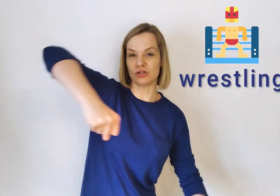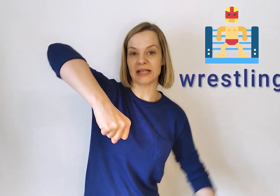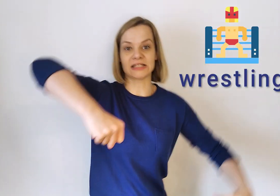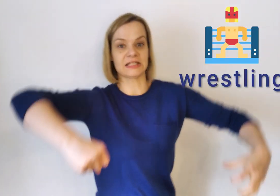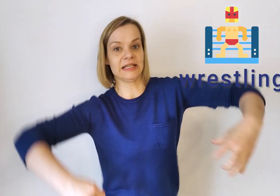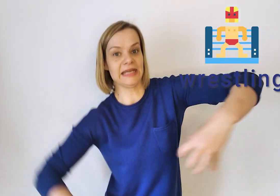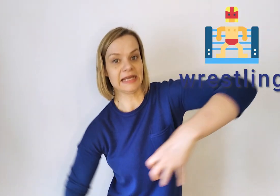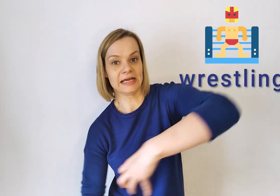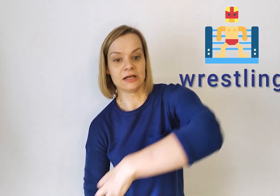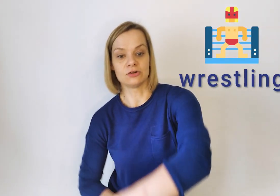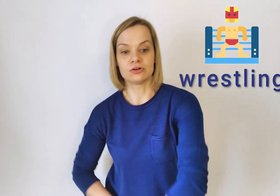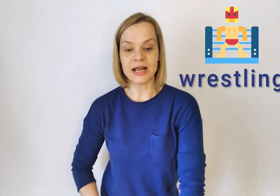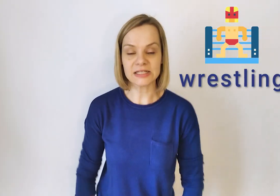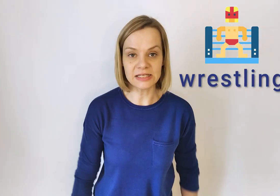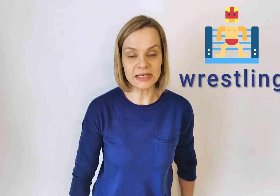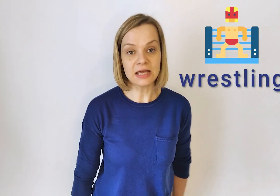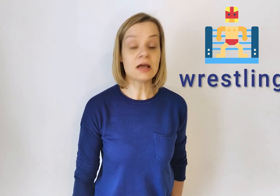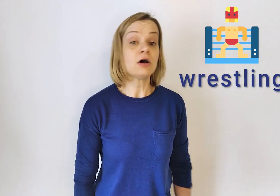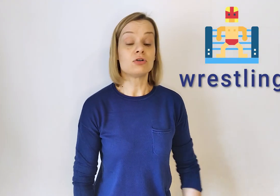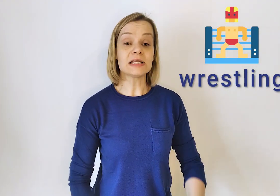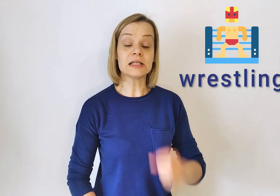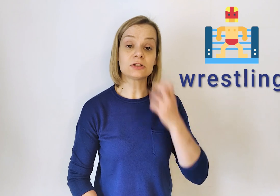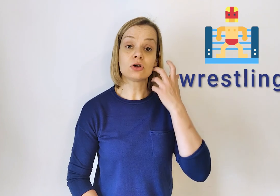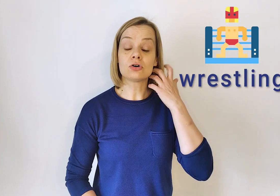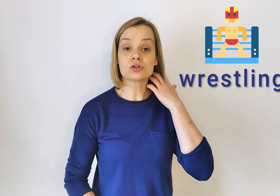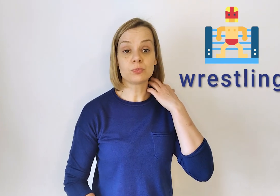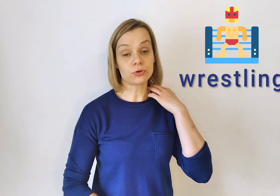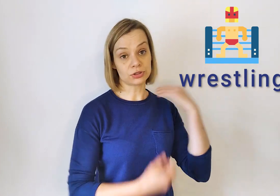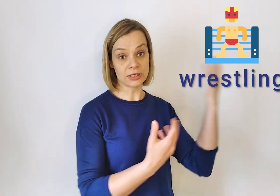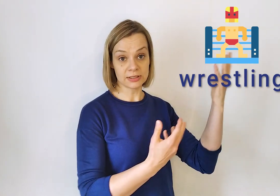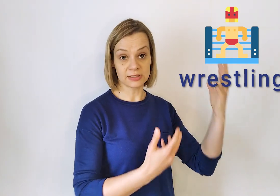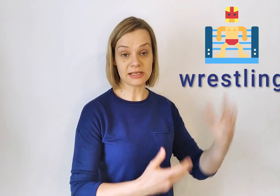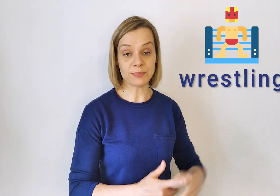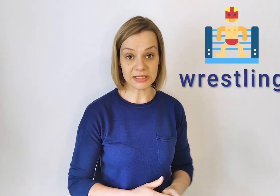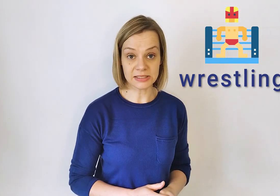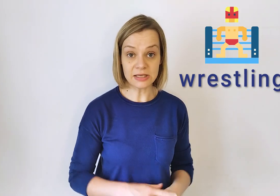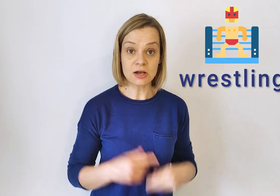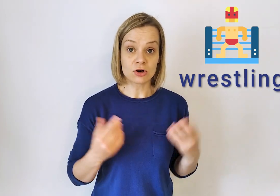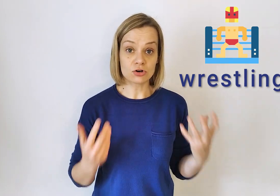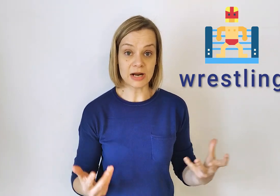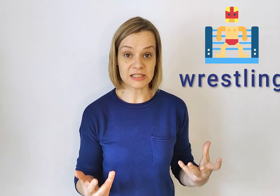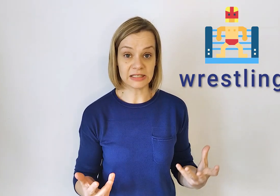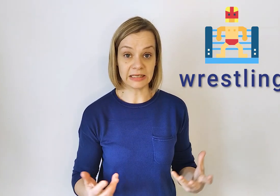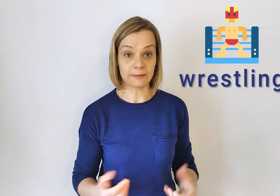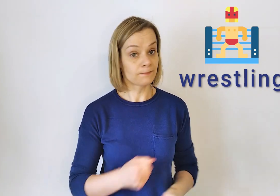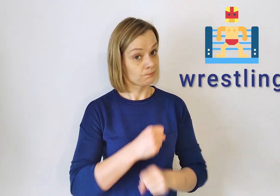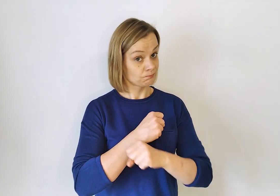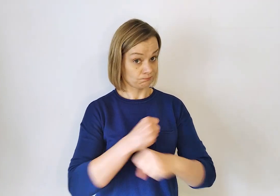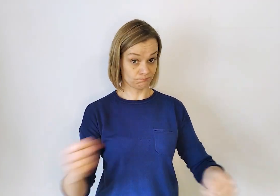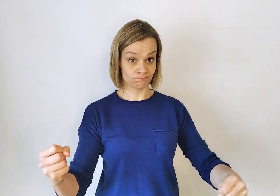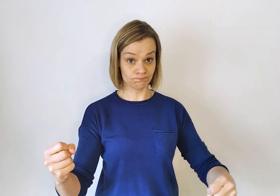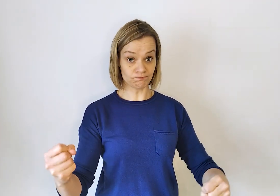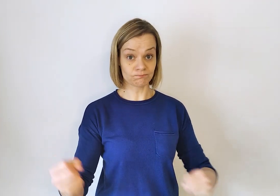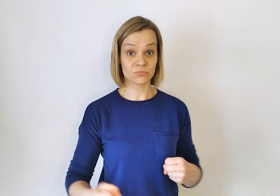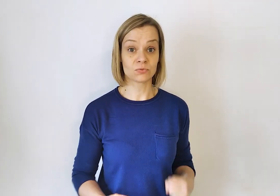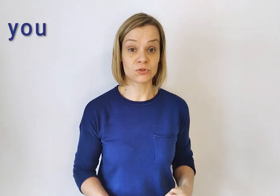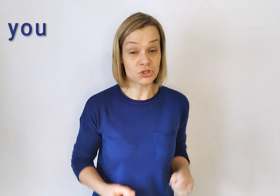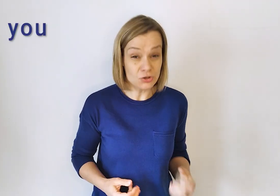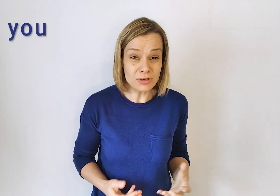Wrestling. Wrestling. Wrestling to sport zapasy. Wrestling. Do you